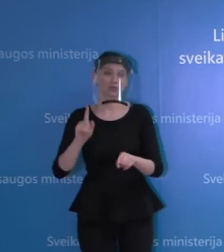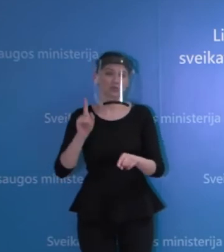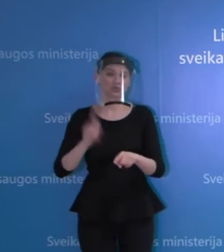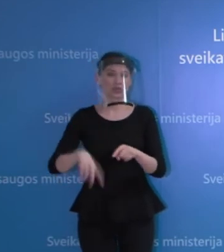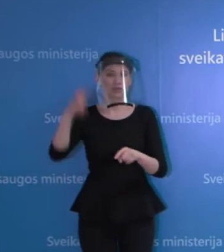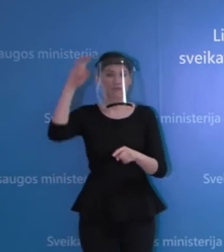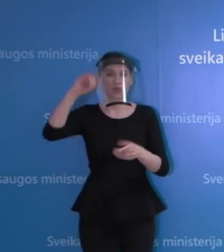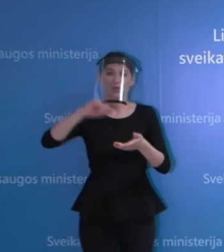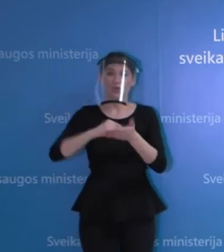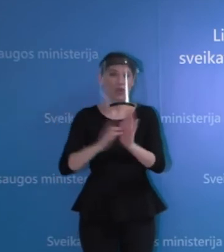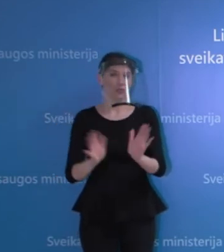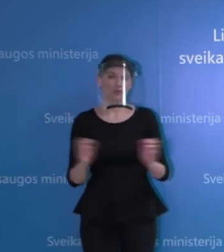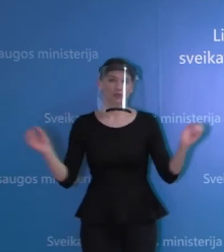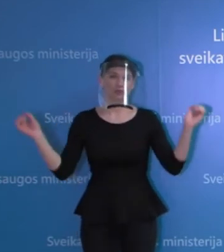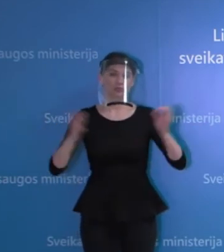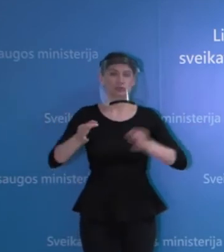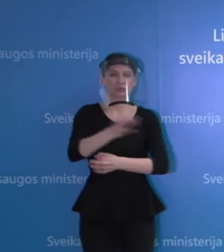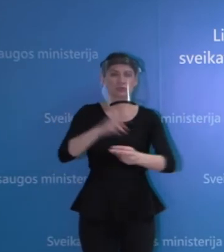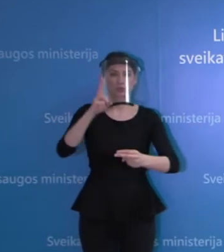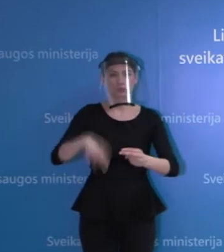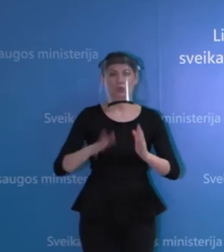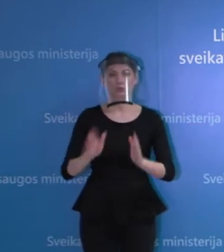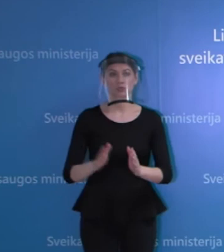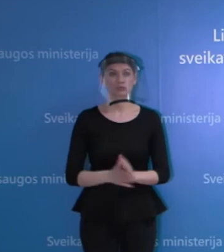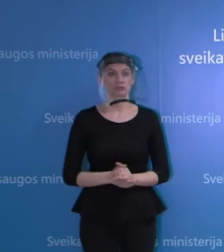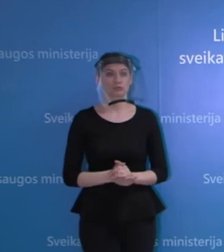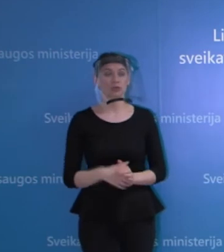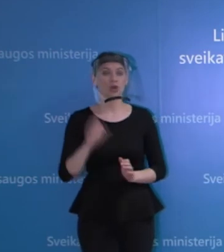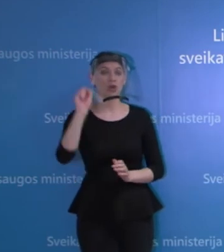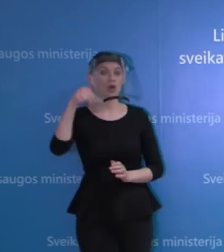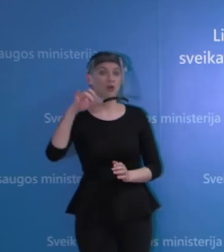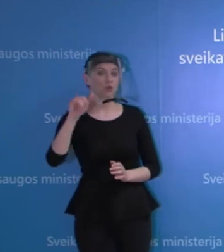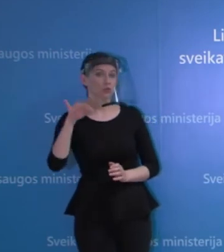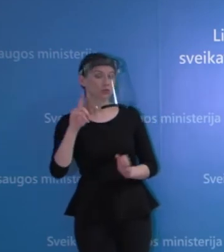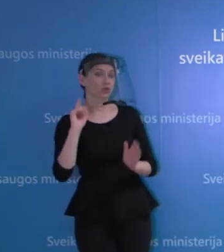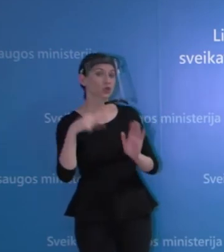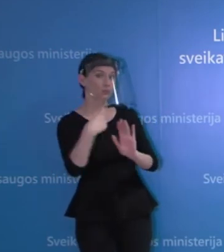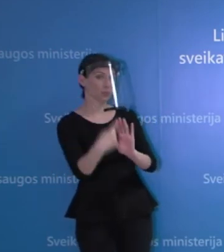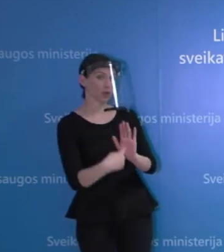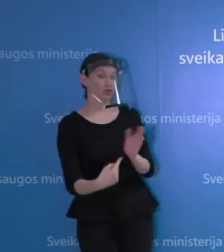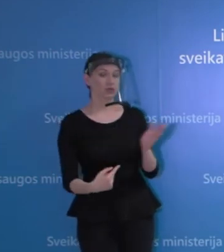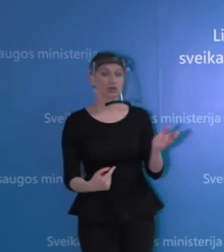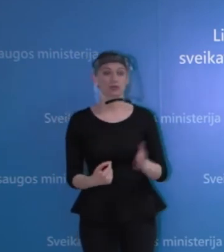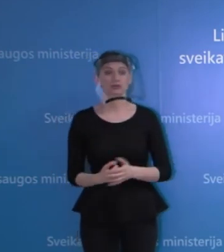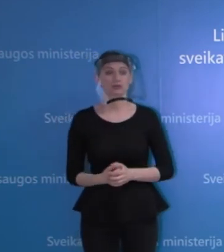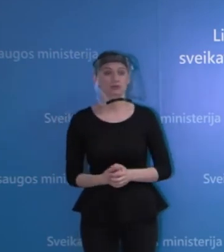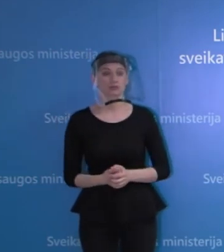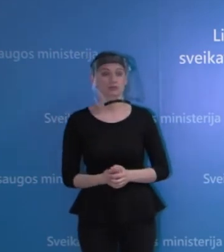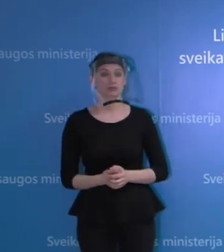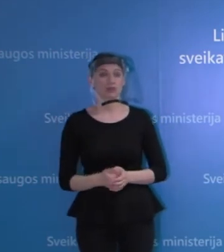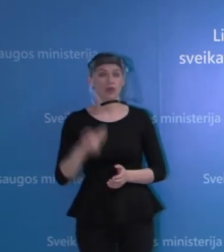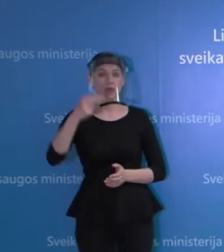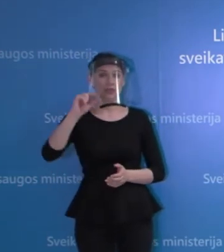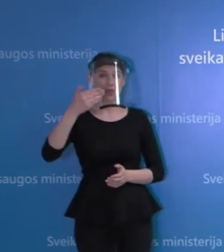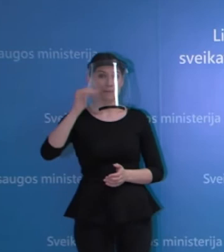sprendimus priimtų labai greitį, ir operatyviai. Augustai, dar parą klausimų matau turite. parą klausimų, ministriai, tiesiog dar patikslimo, jūs minėjot, kad ne